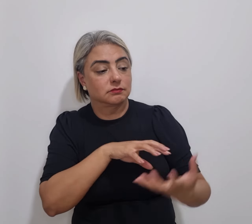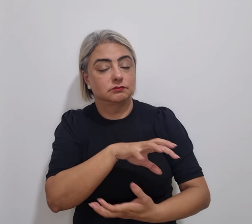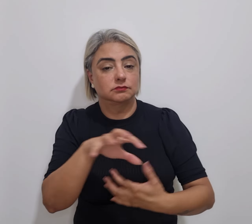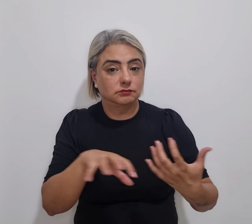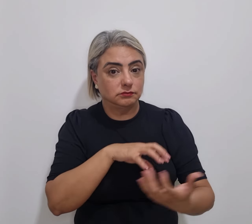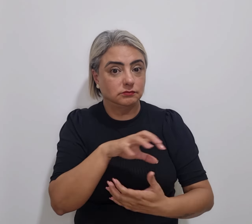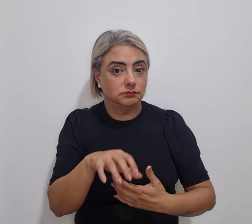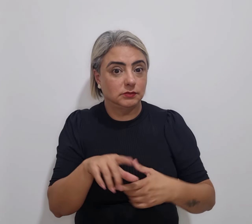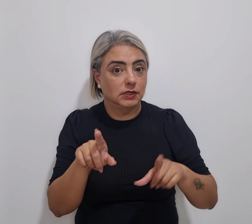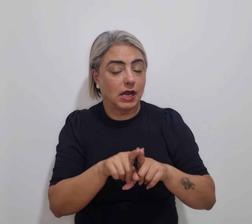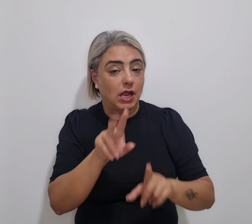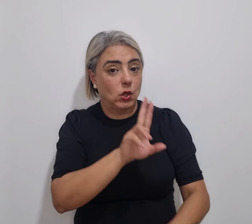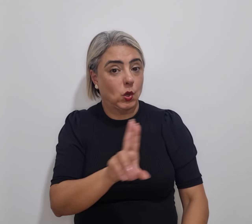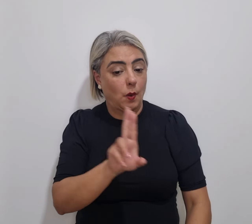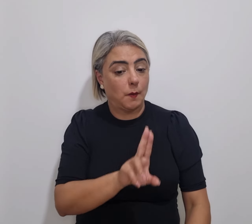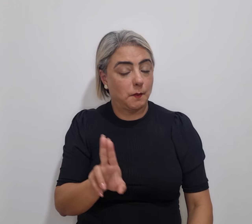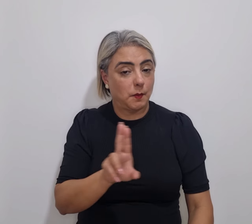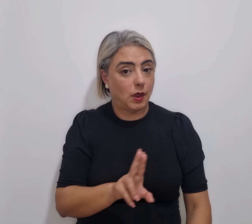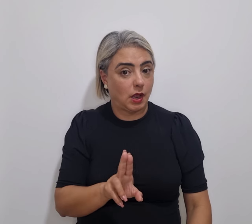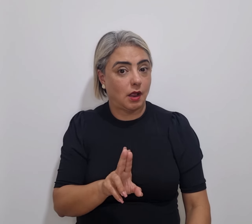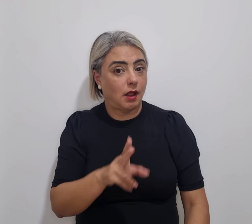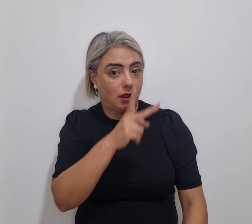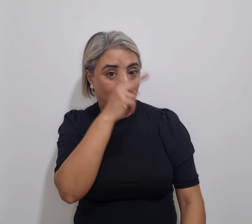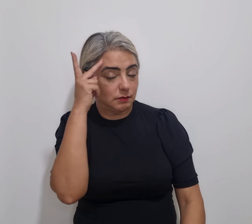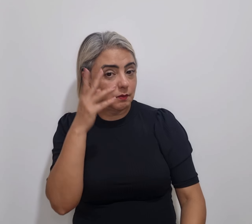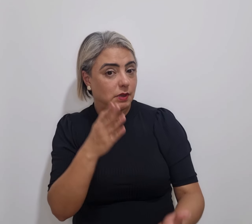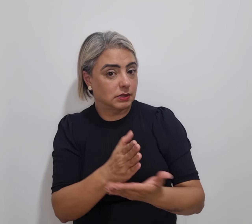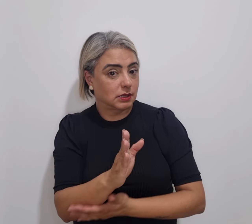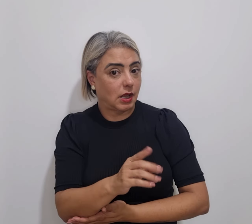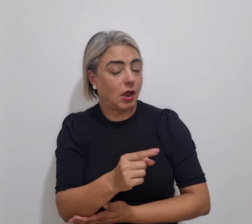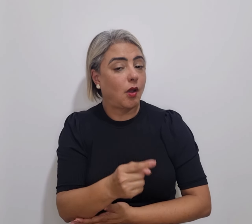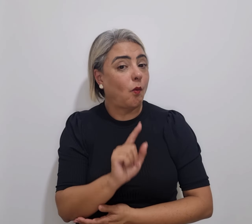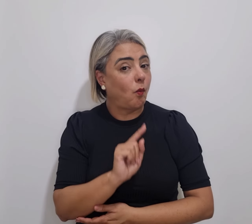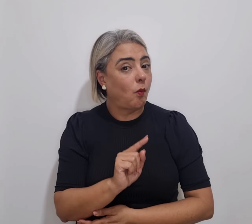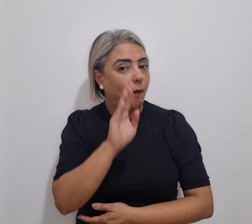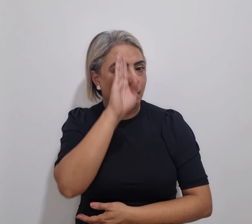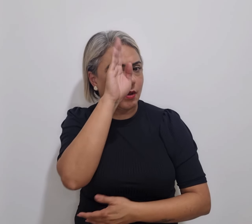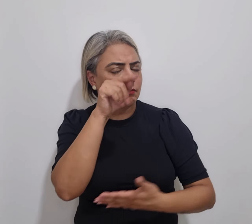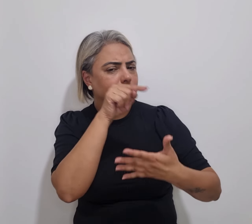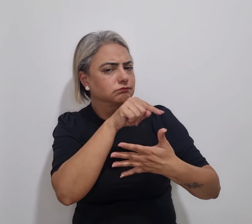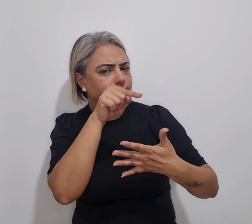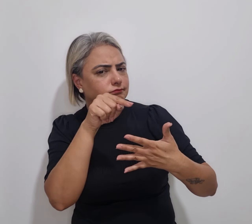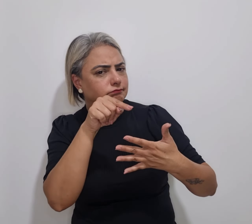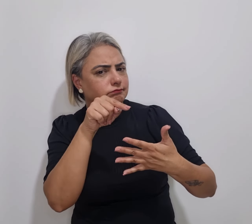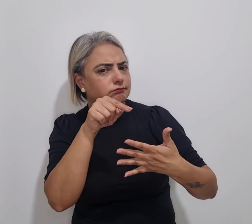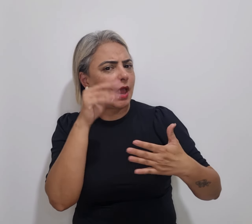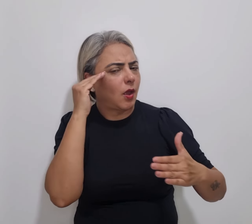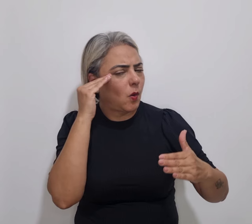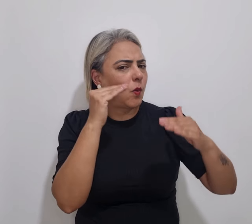além da nomeação dos concursados, um dos principais itens consensuados com